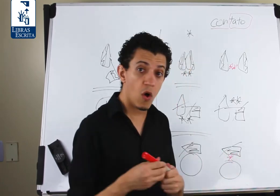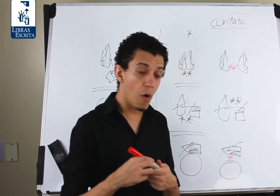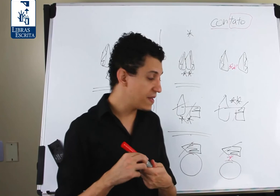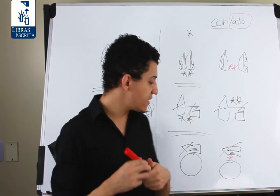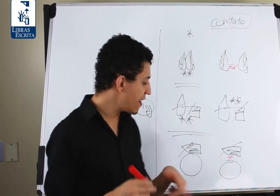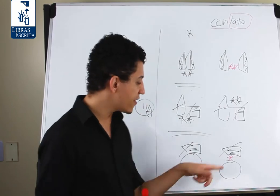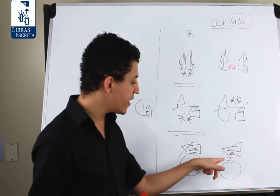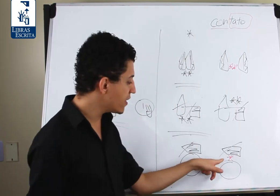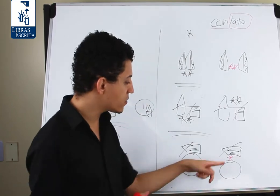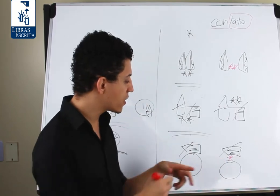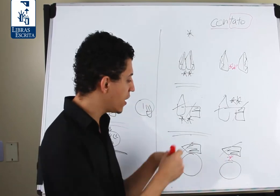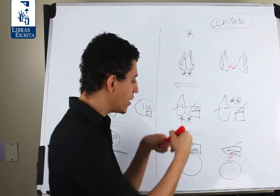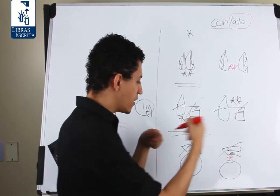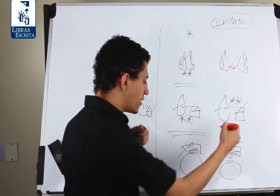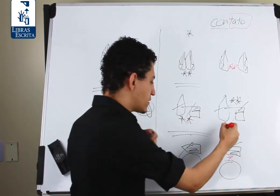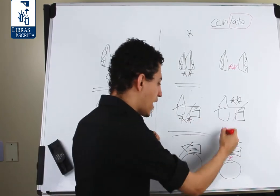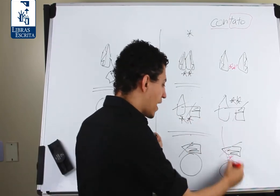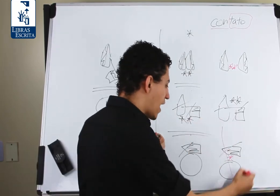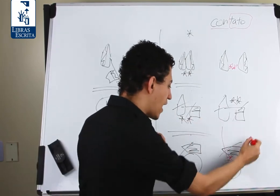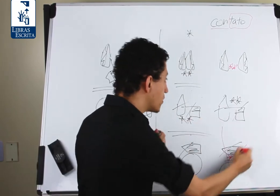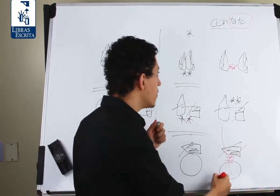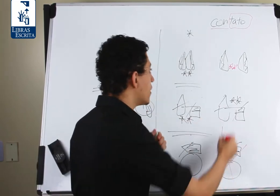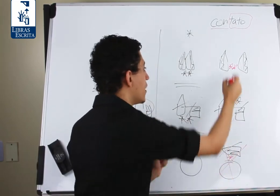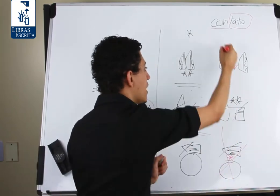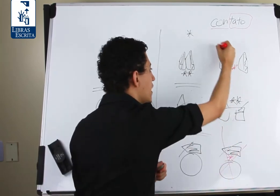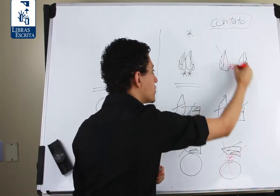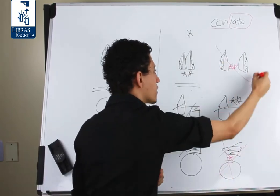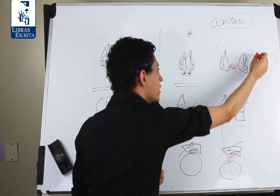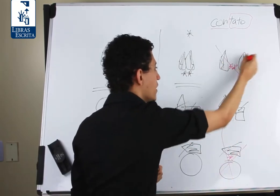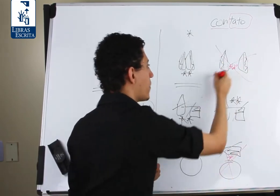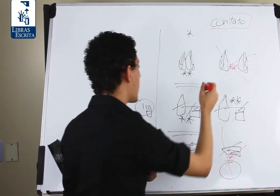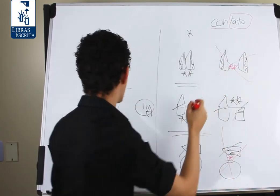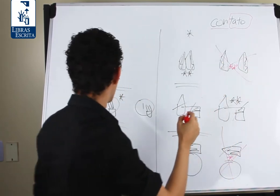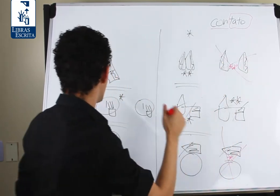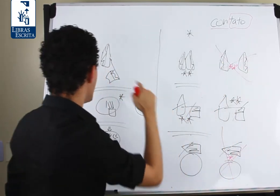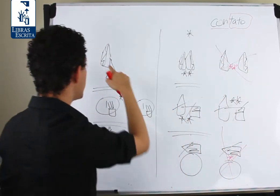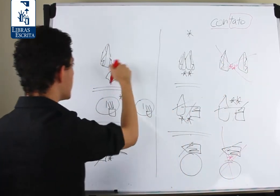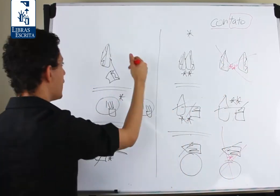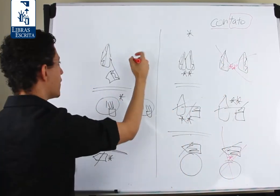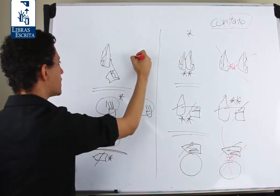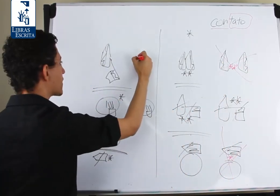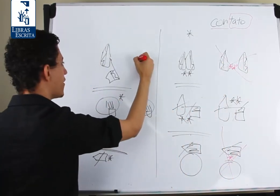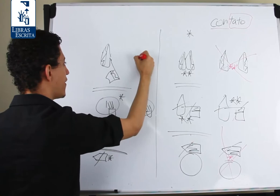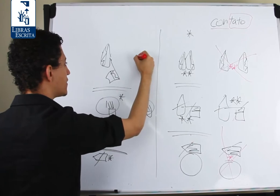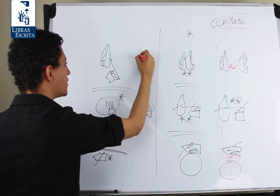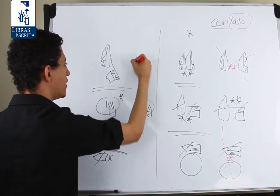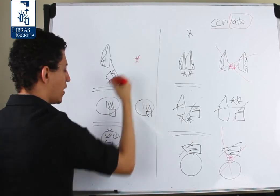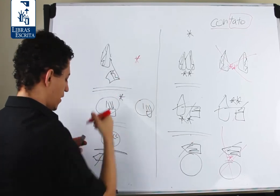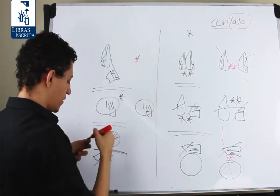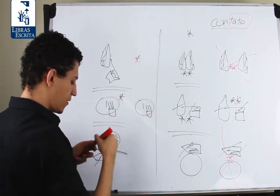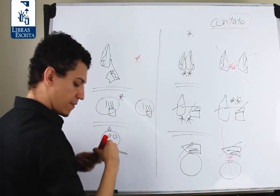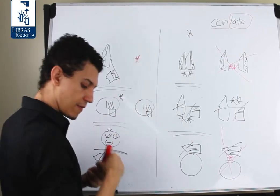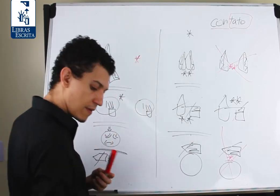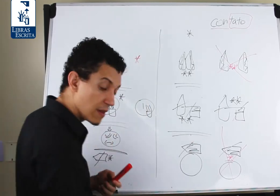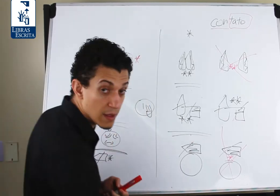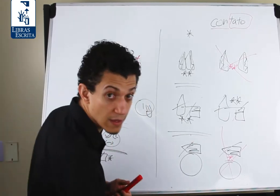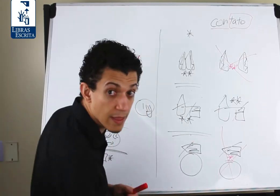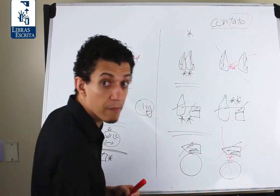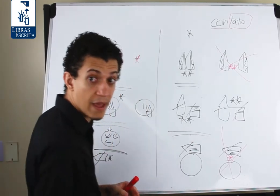Observe que isso aqui está errado, e isso aqui também. E se eu fosse escrever assim, olha, também